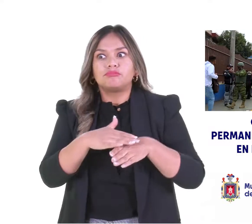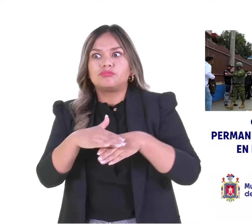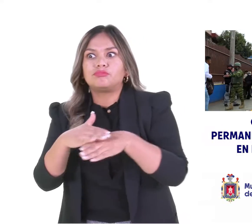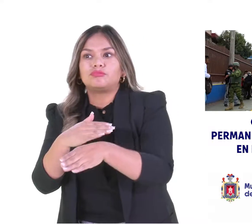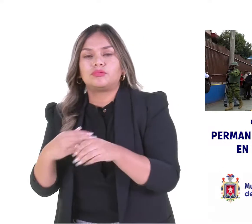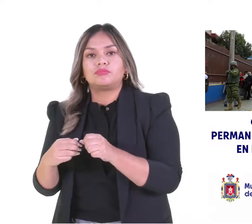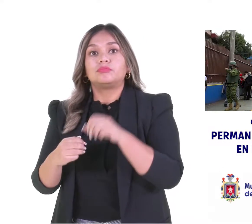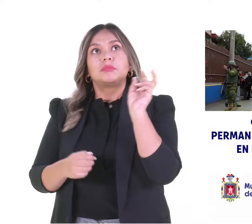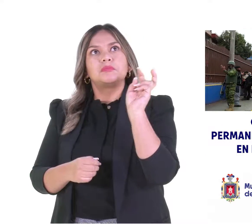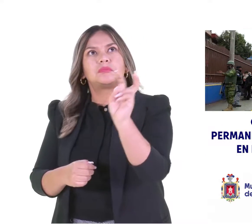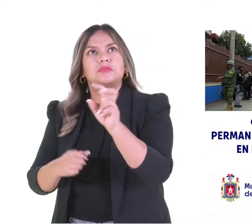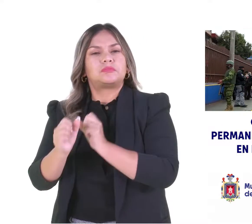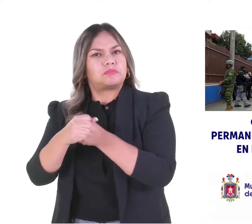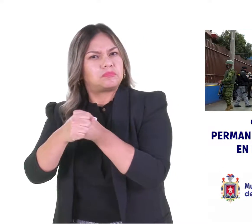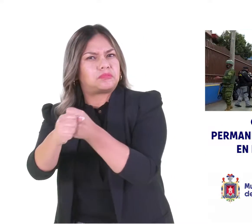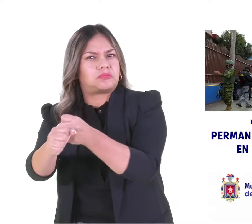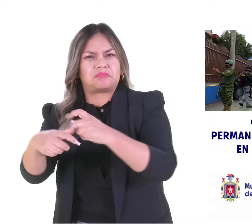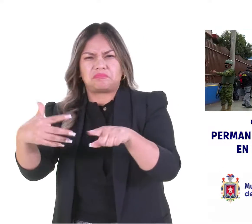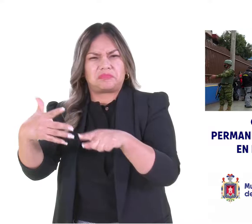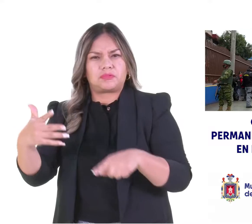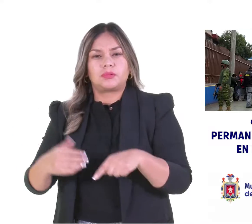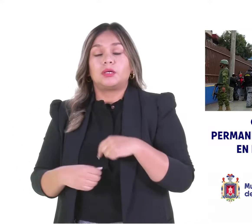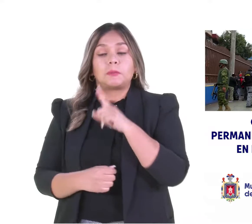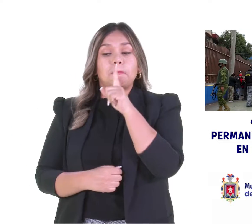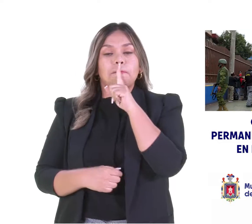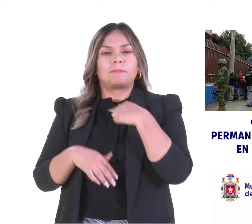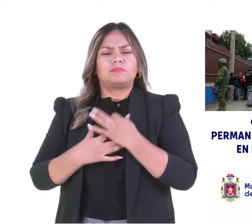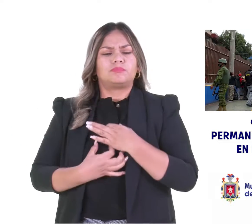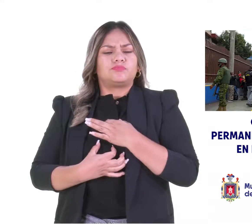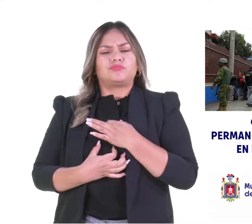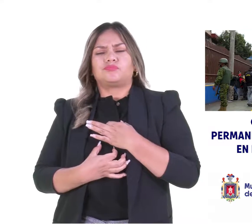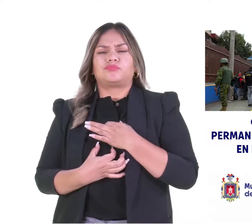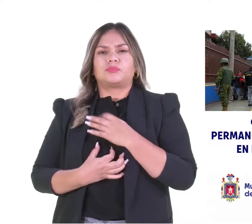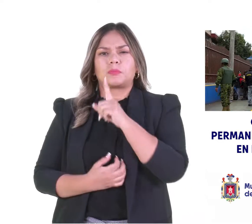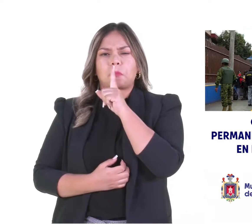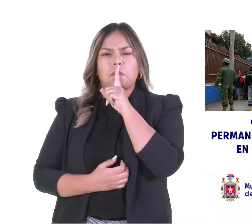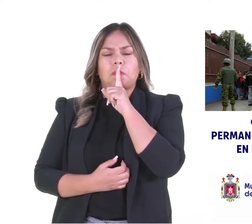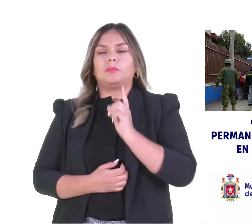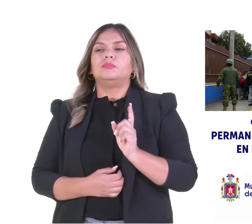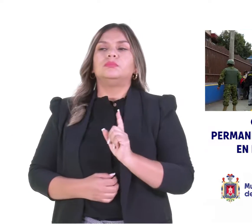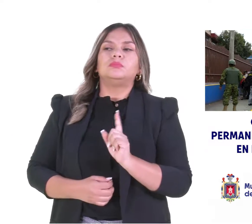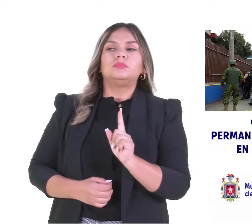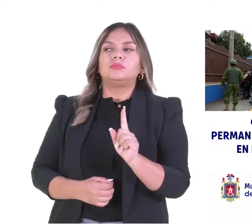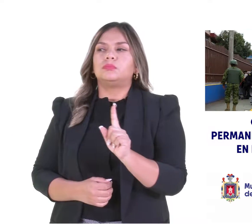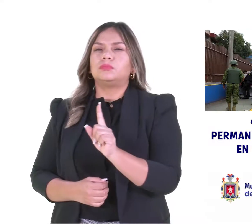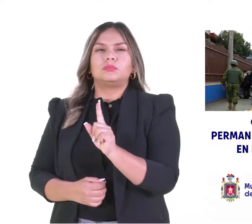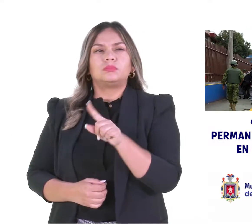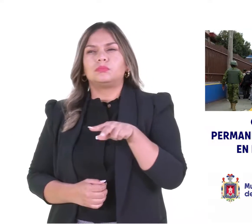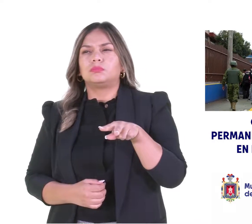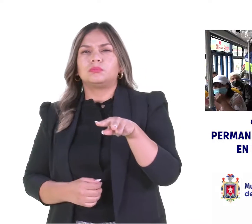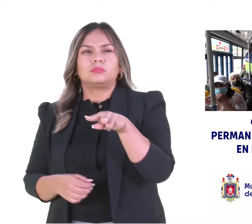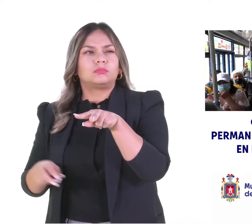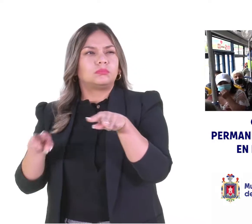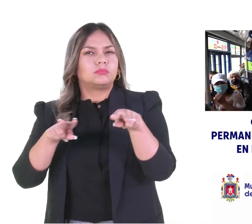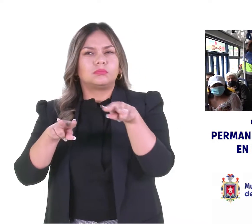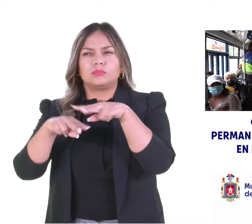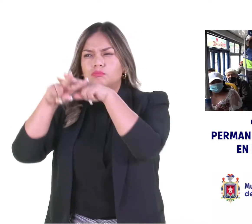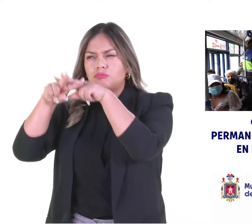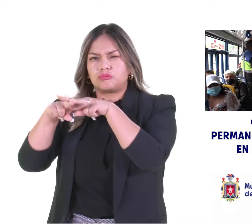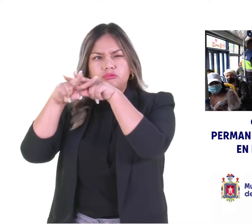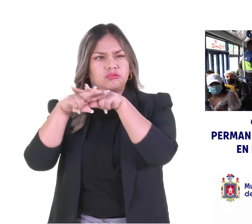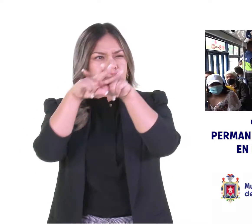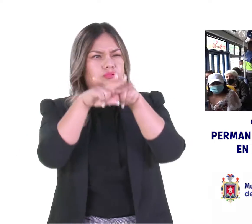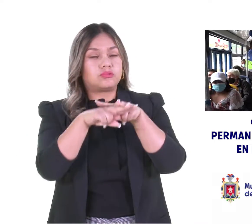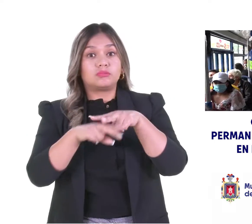Agentes vestidos de civil y simulando ser usuarios frecuentes del trolebus y la ecovía determinan el modus operandi de